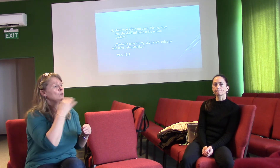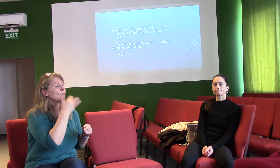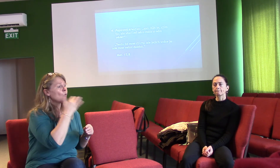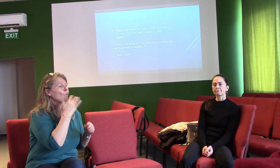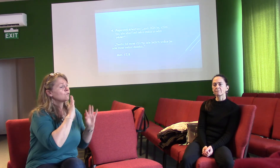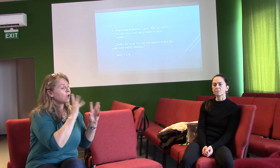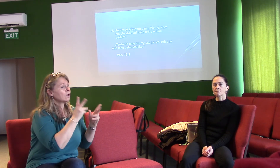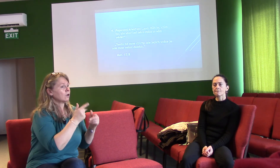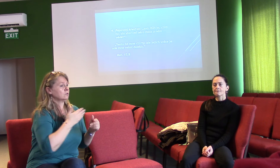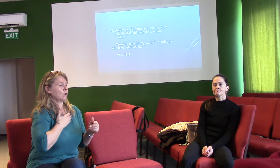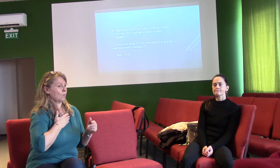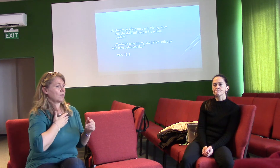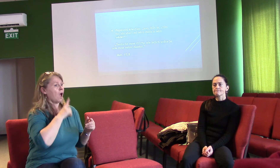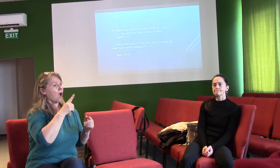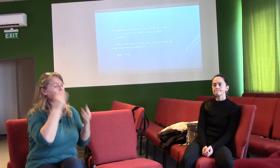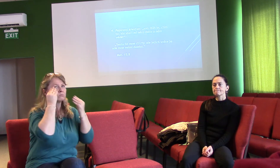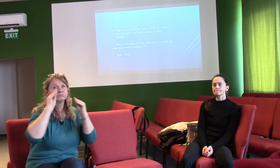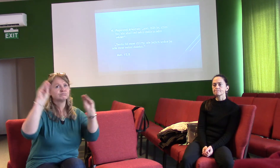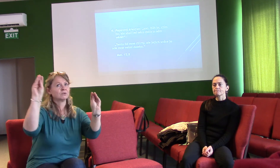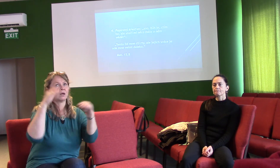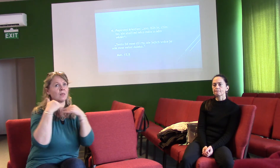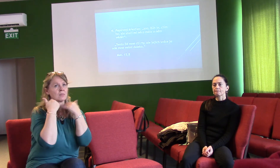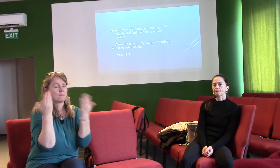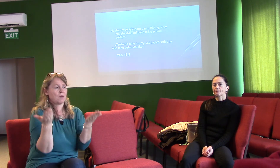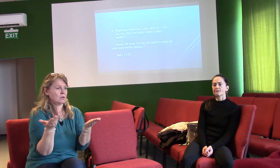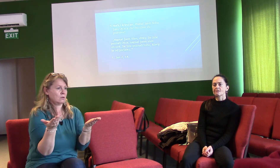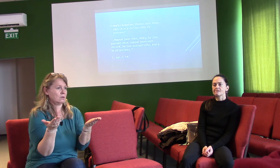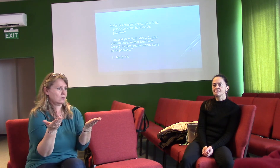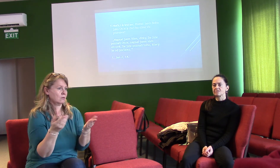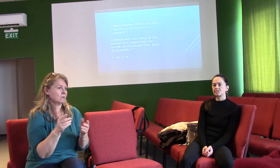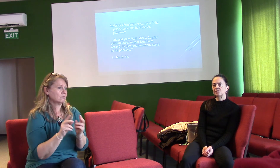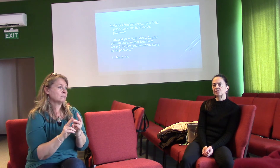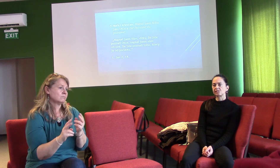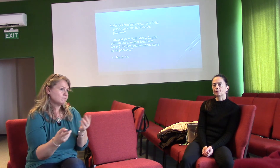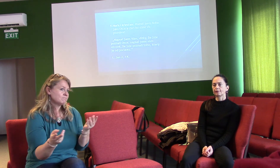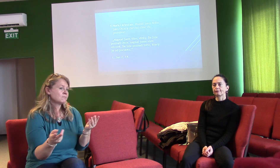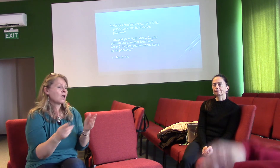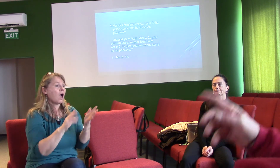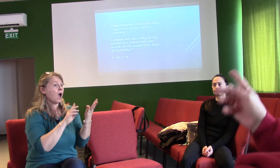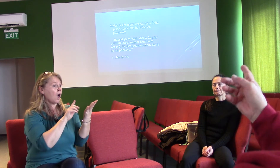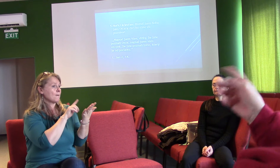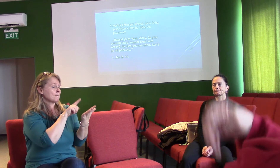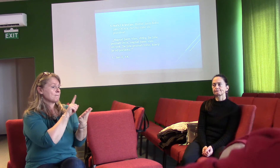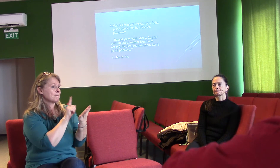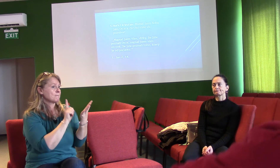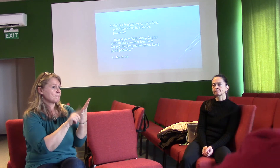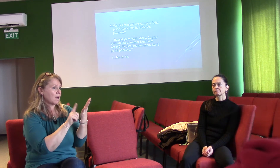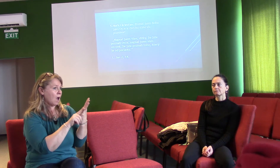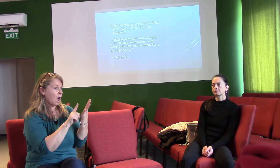konečně ho řící křesťán, poznal jsem Boha